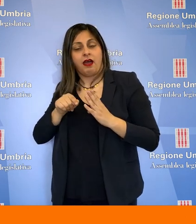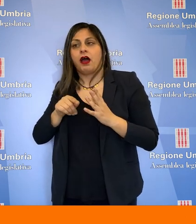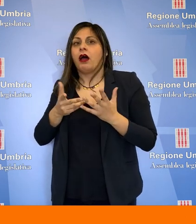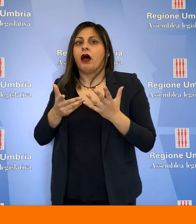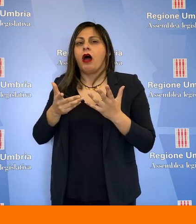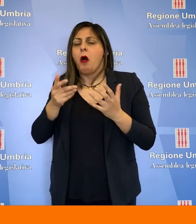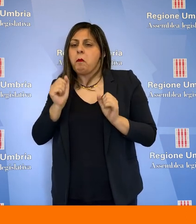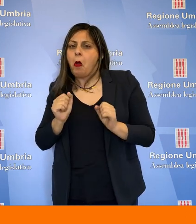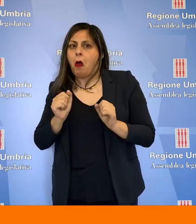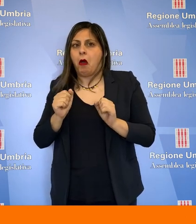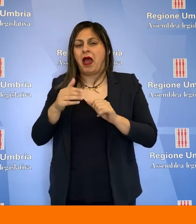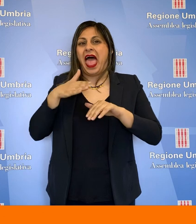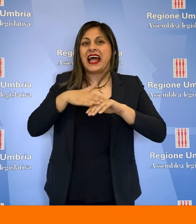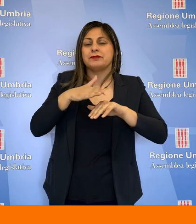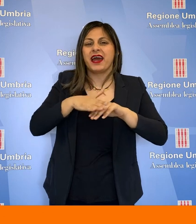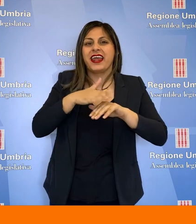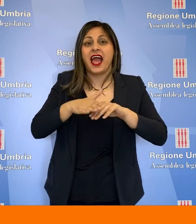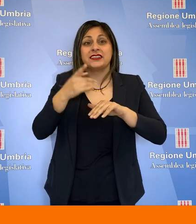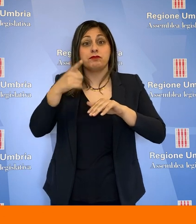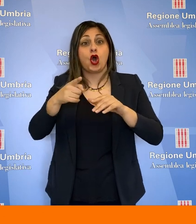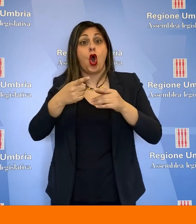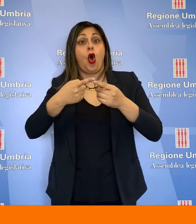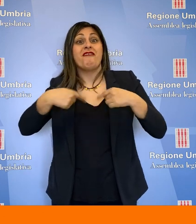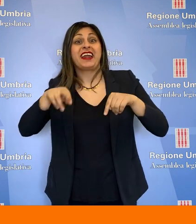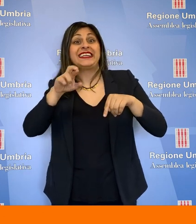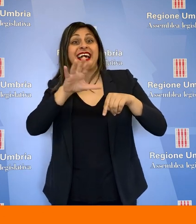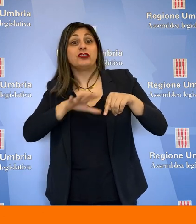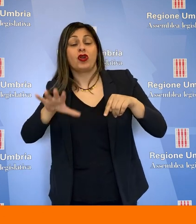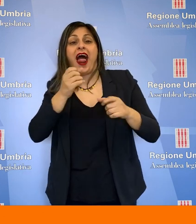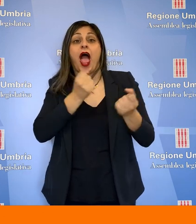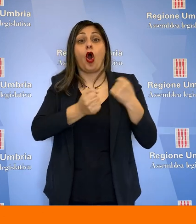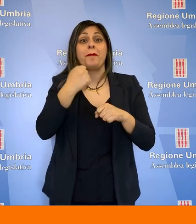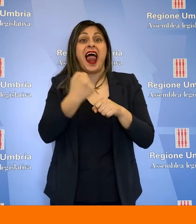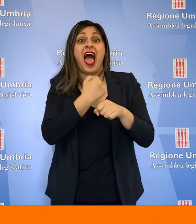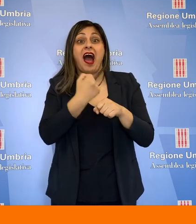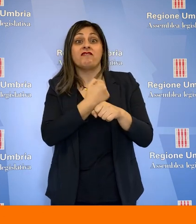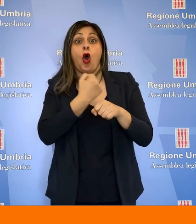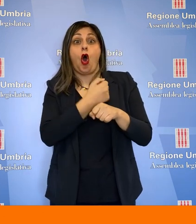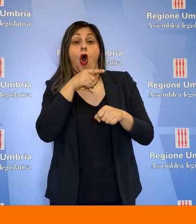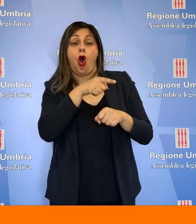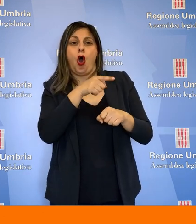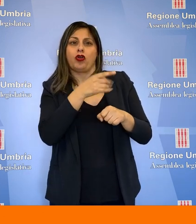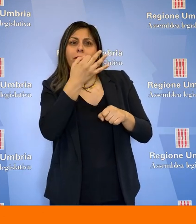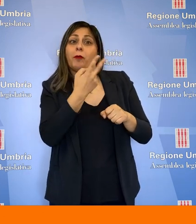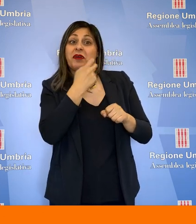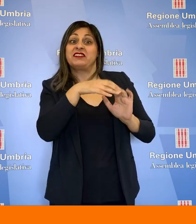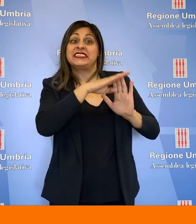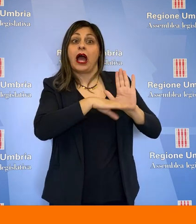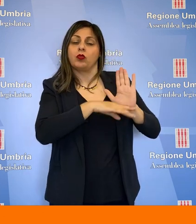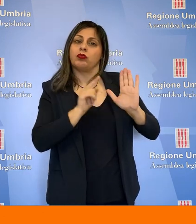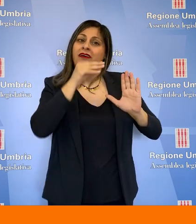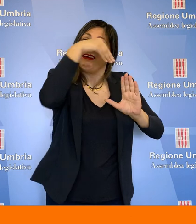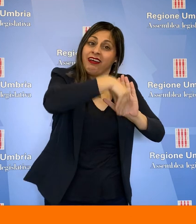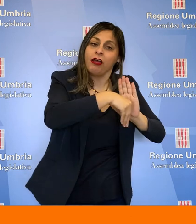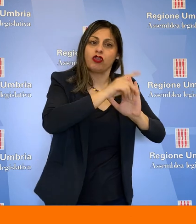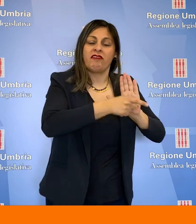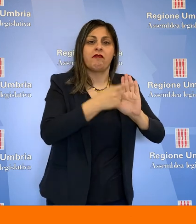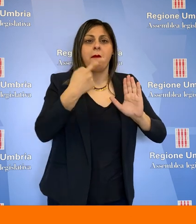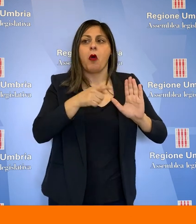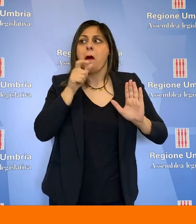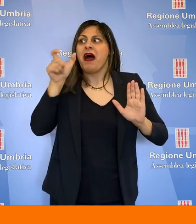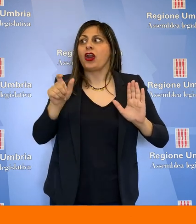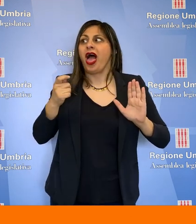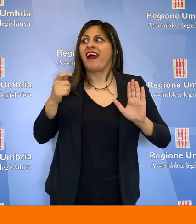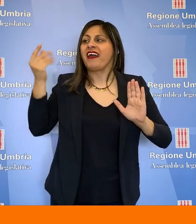questo tema, magari continuare l'esperienza della conferenza regionale dell'economia e del lavoro prevista dallo Statuto,